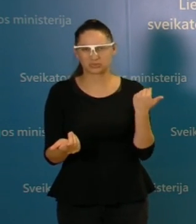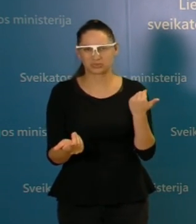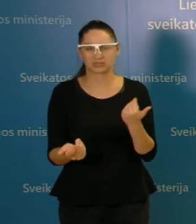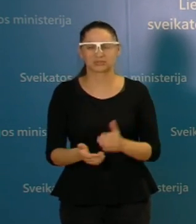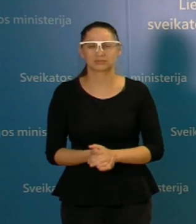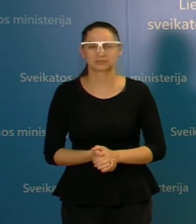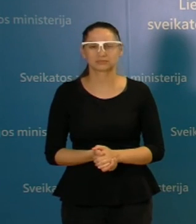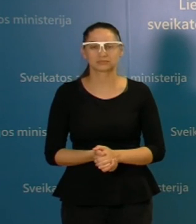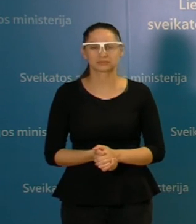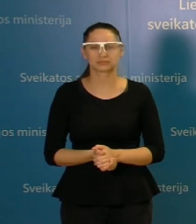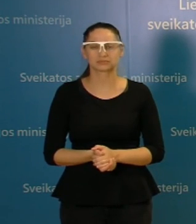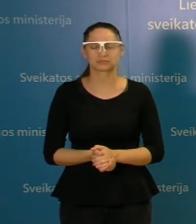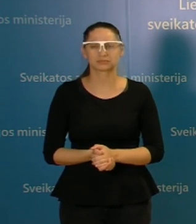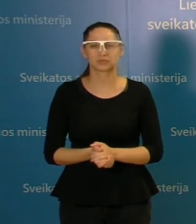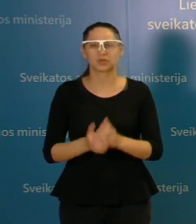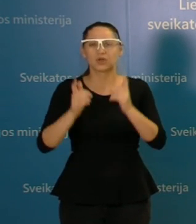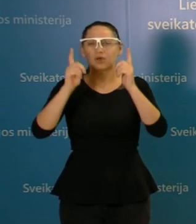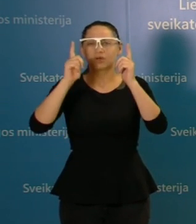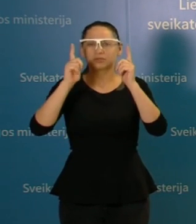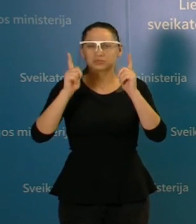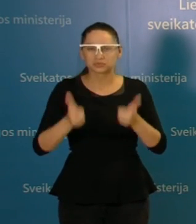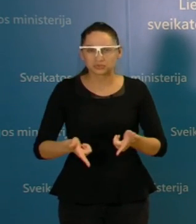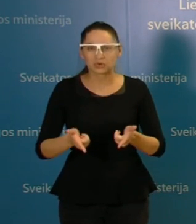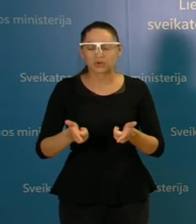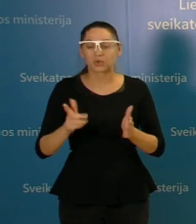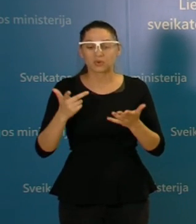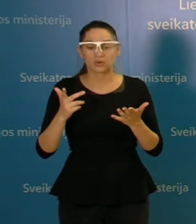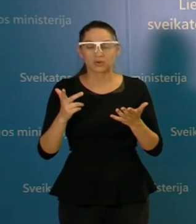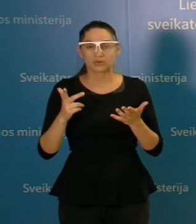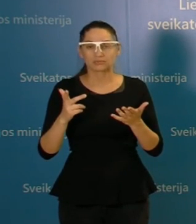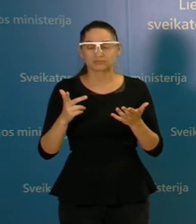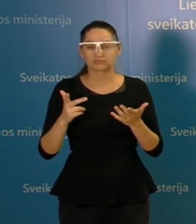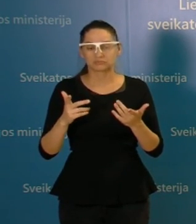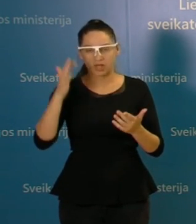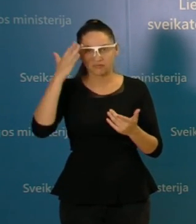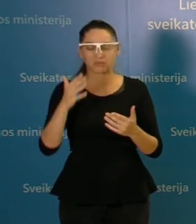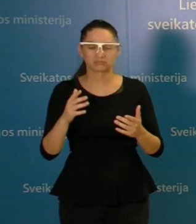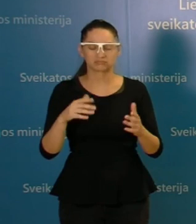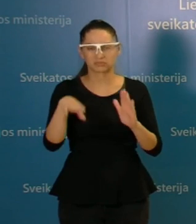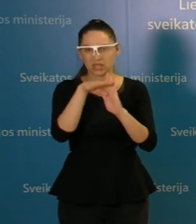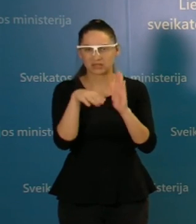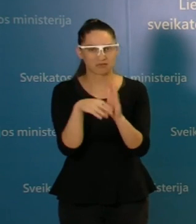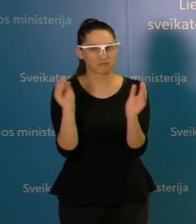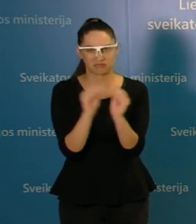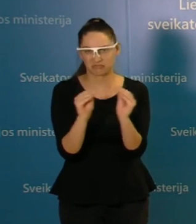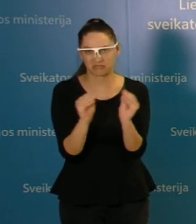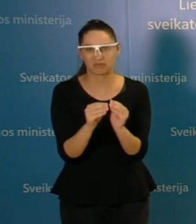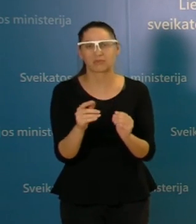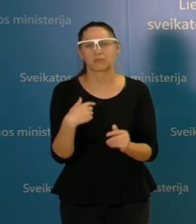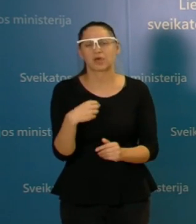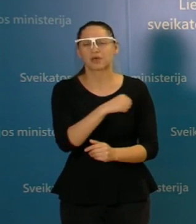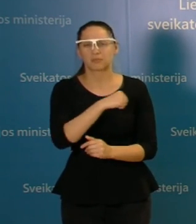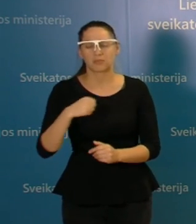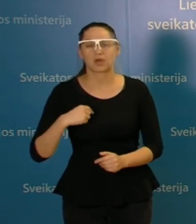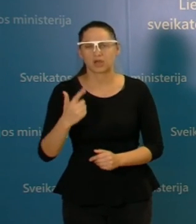kitą sprendimo, taikysim, tas pačias priemonės nepaisant to, kad ir mes patys jau esam